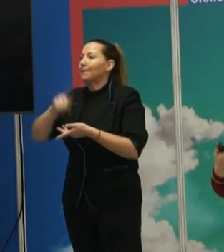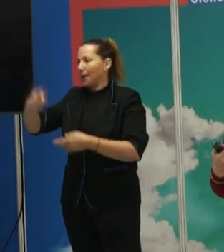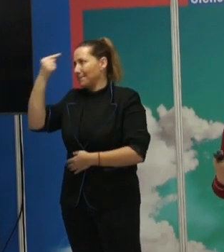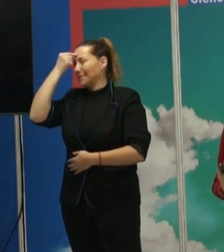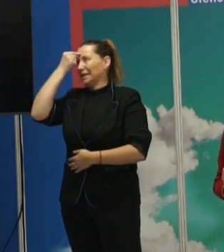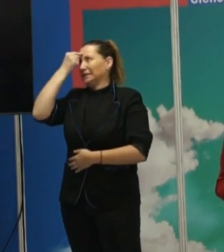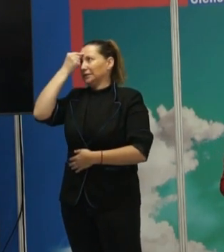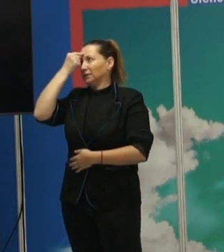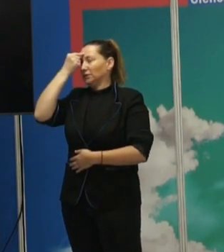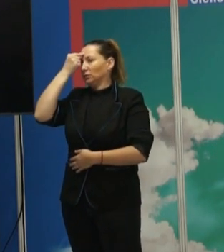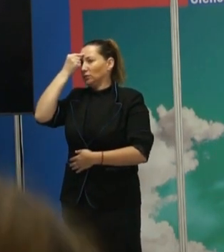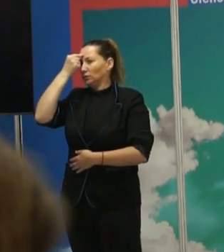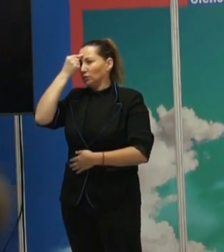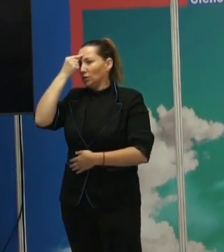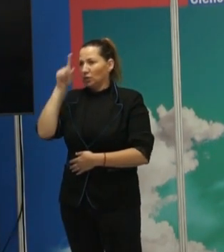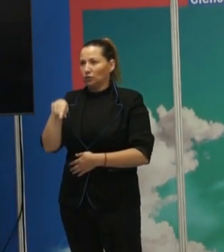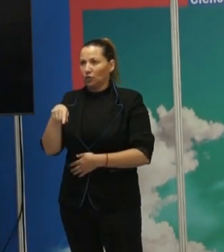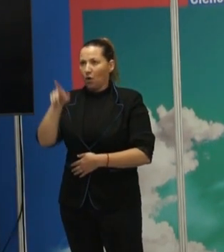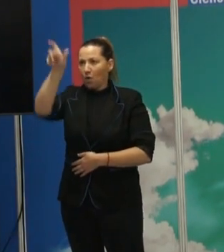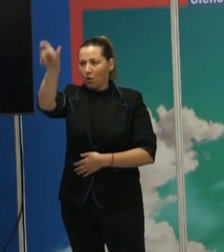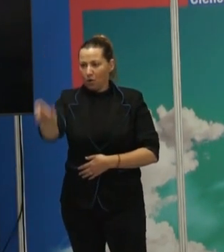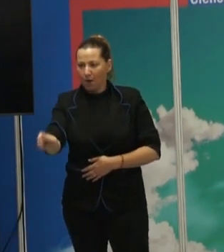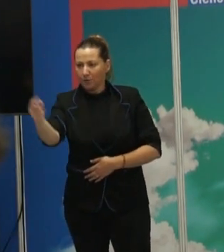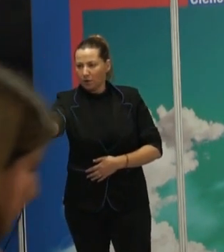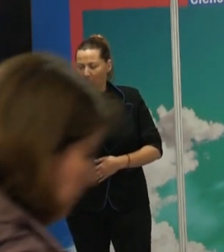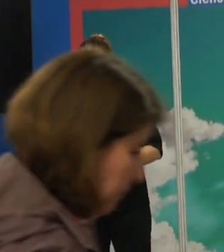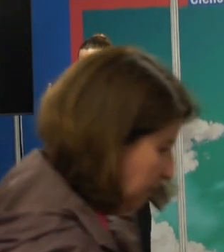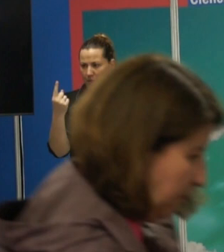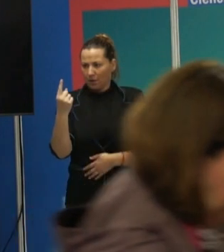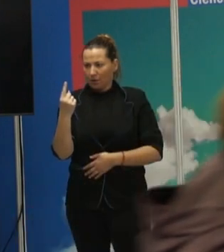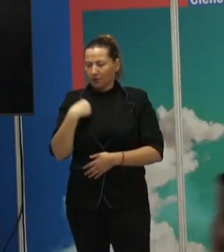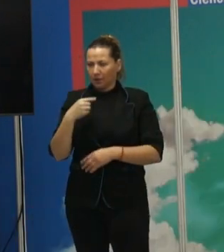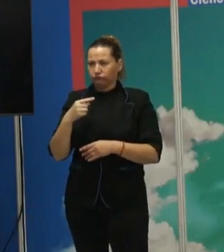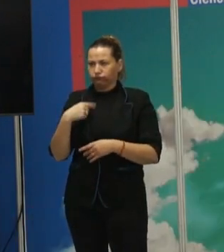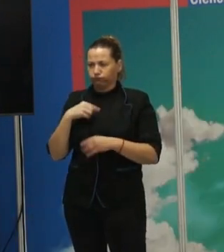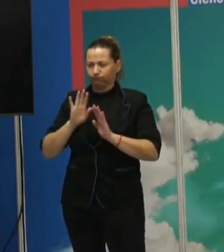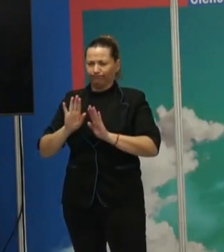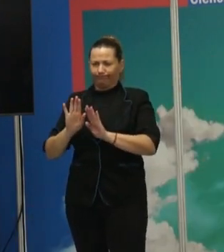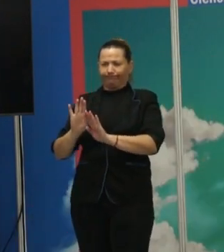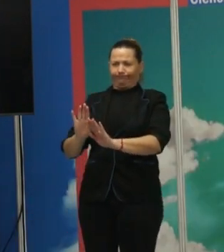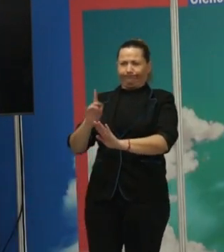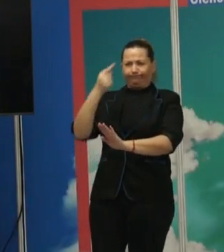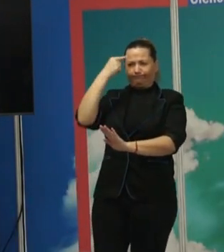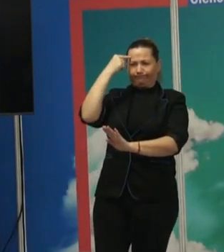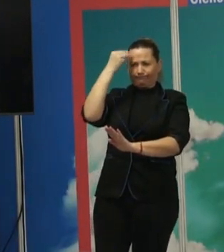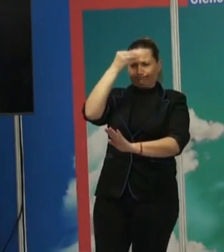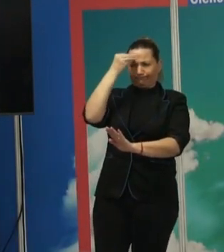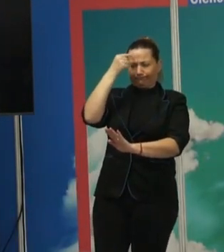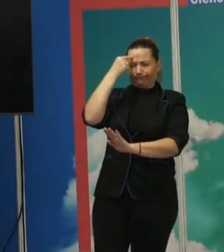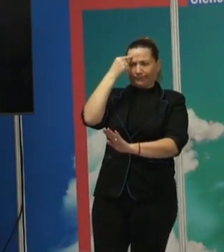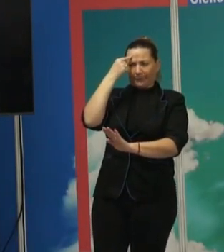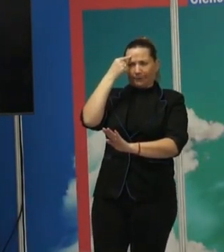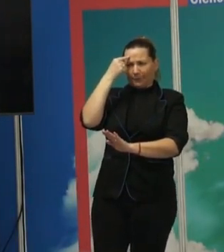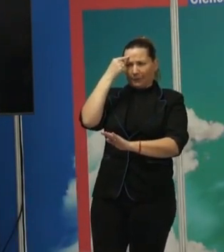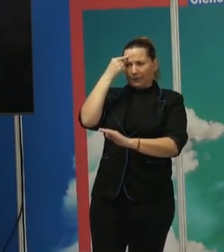Cuando no quieres que alguien la atraviese físicamente, sí que levantas muros, y lo haces de una manera que se vean bien, y cuanto más difícil es de